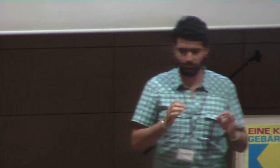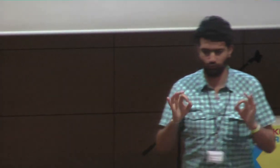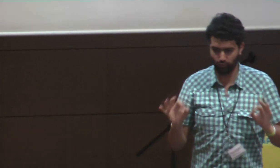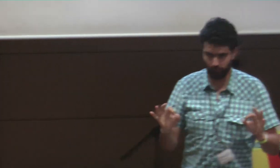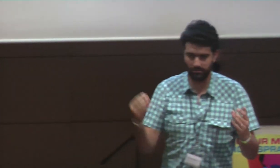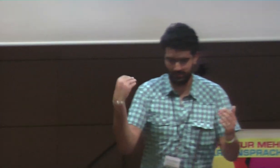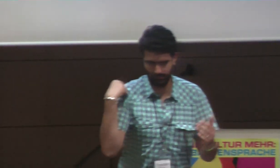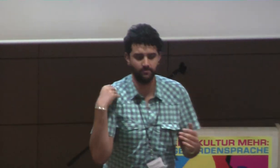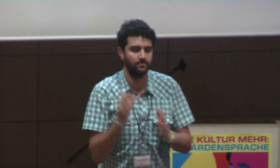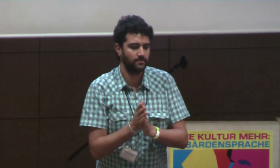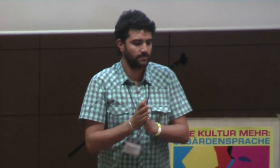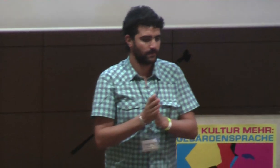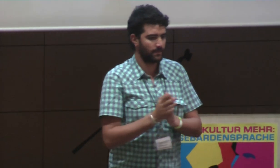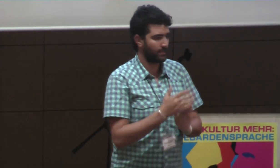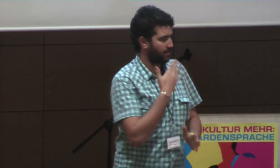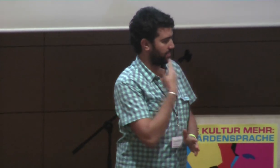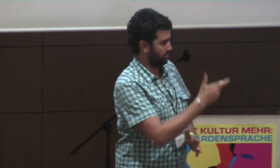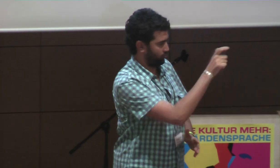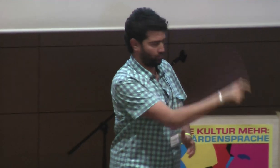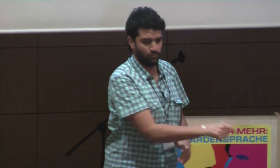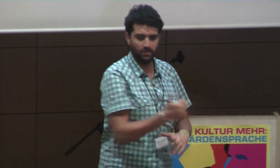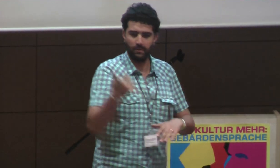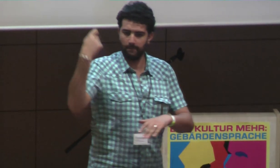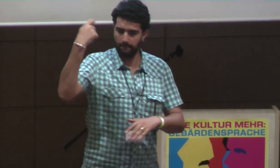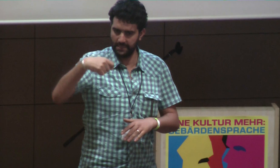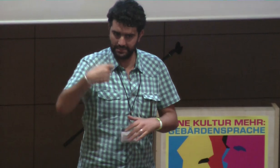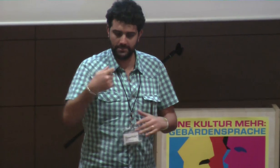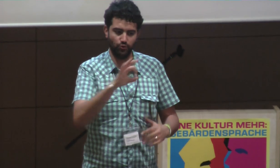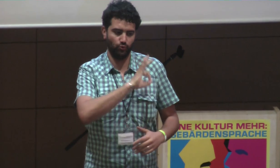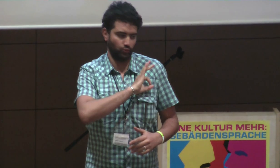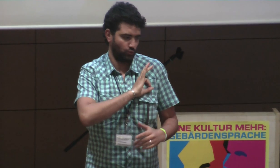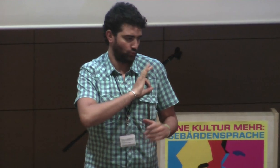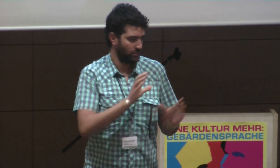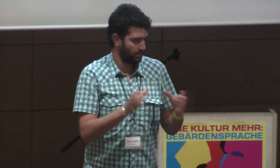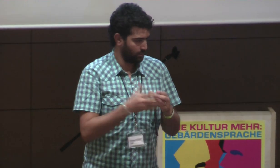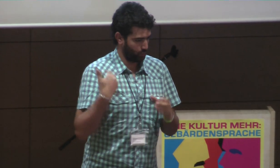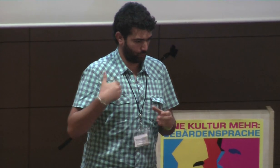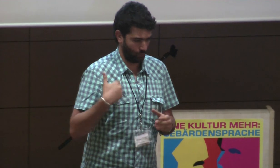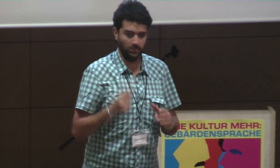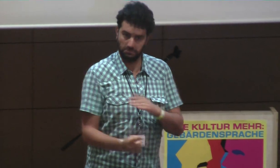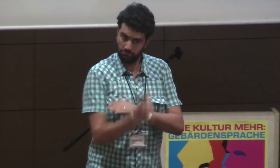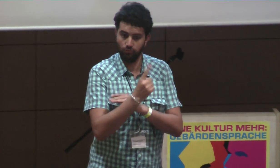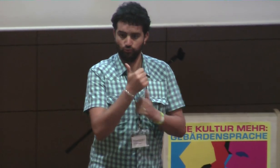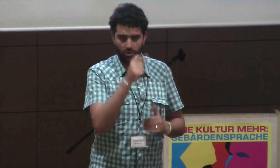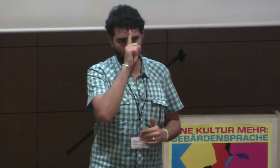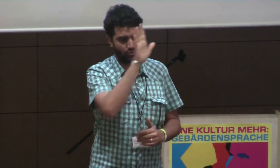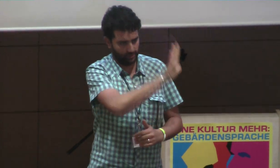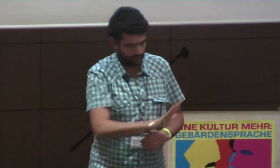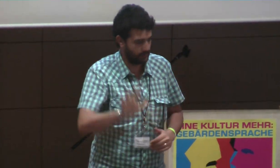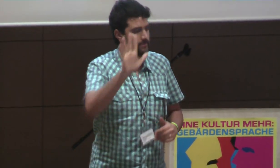im Internet zu uns eingebildet, und, ähm, tut mir leid, mir also als grüner